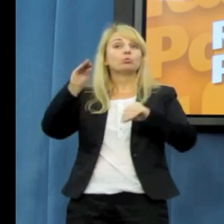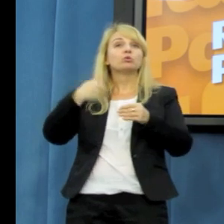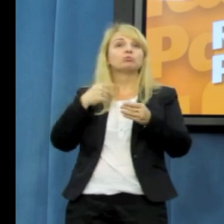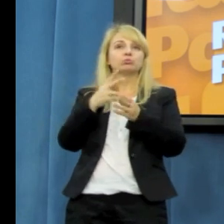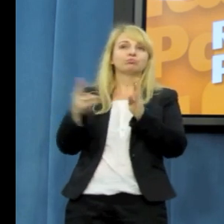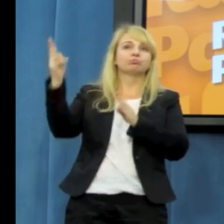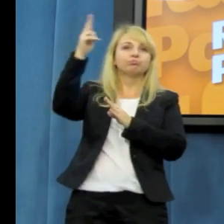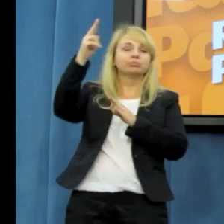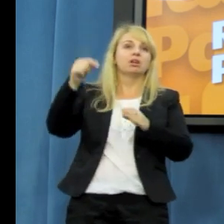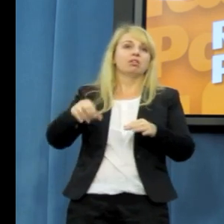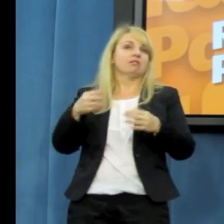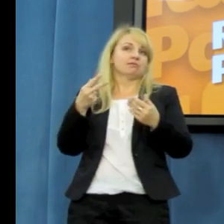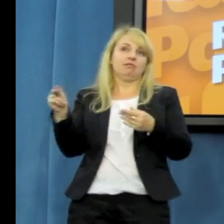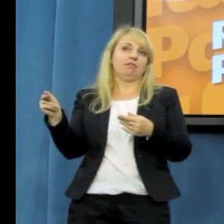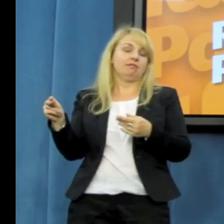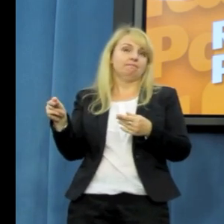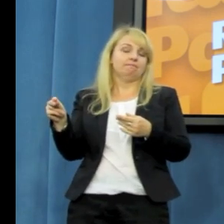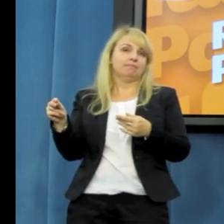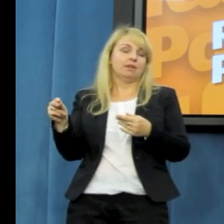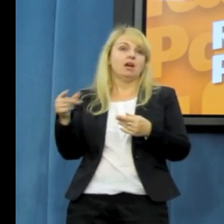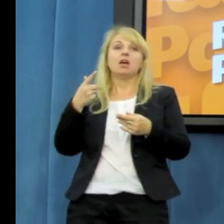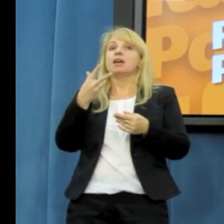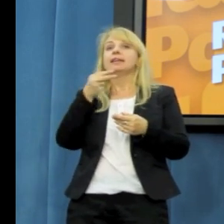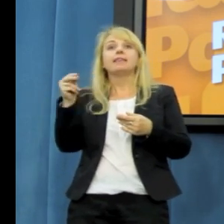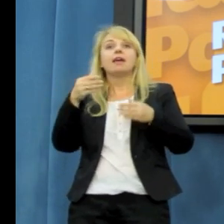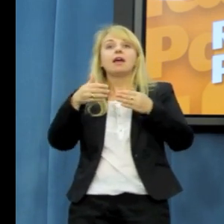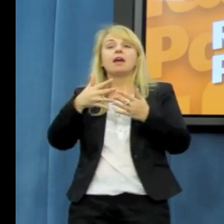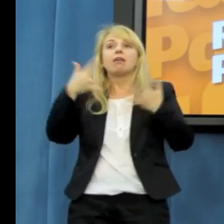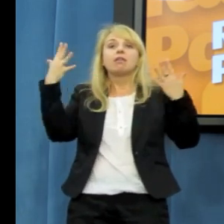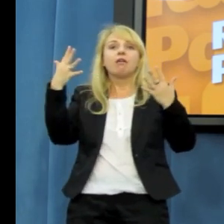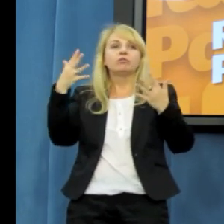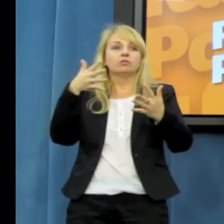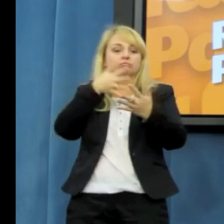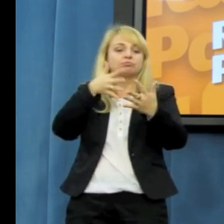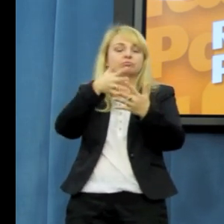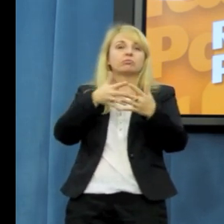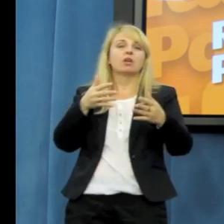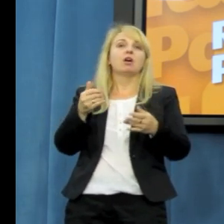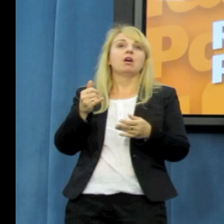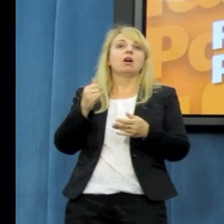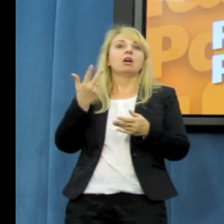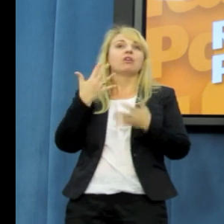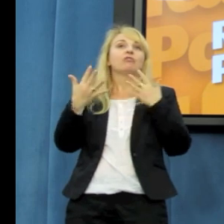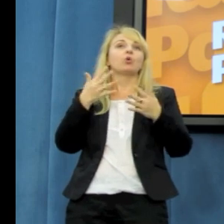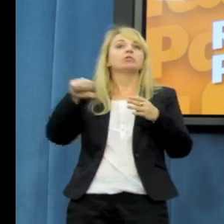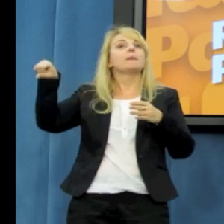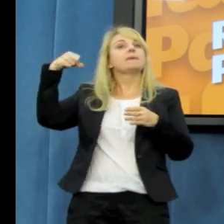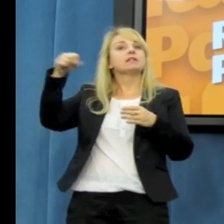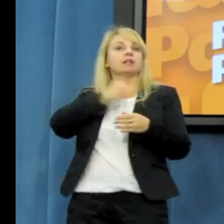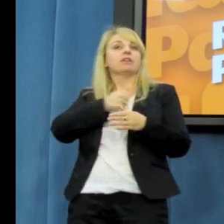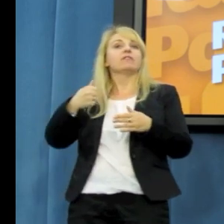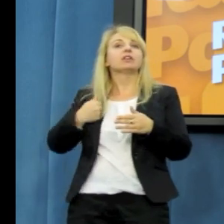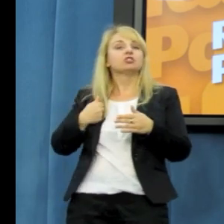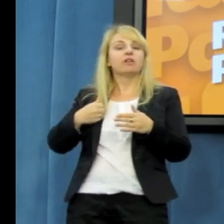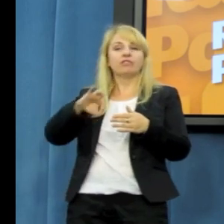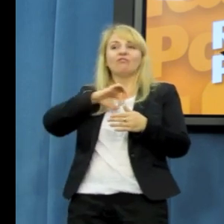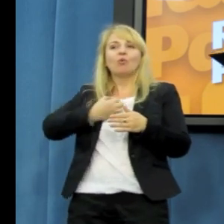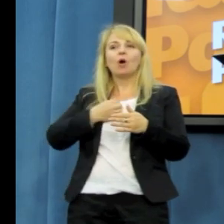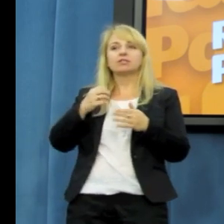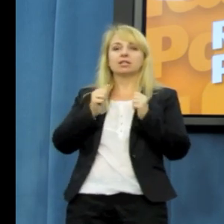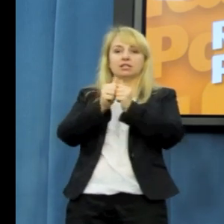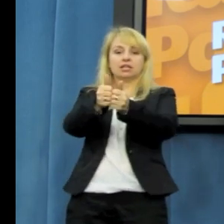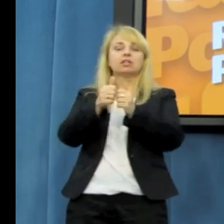urzędowych. Pani prezydent Hanna Goronkiewicz-Warz, dodam, że wiceprzewodnicząca Platformy Obywatelskiej według własnego widzimisię